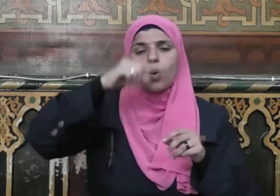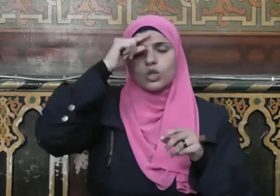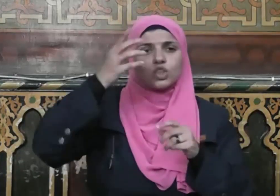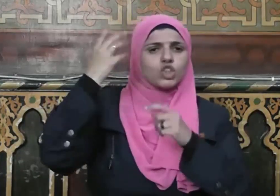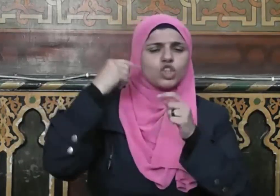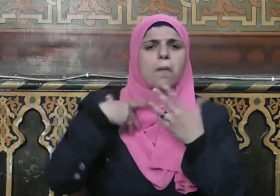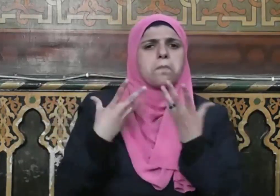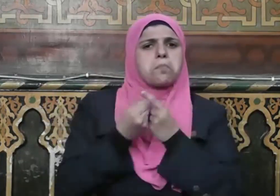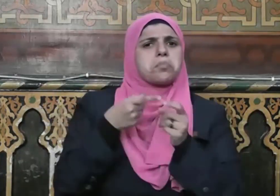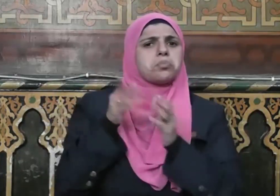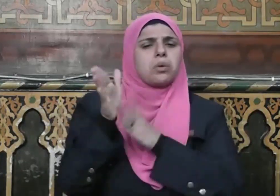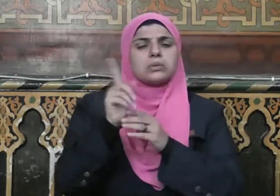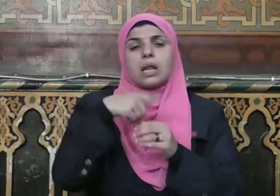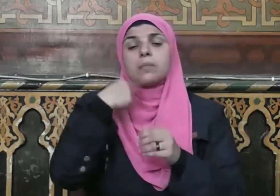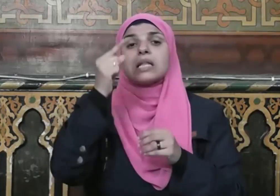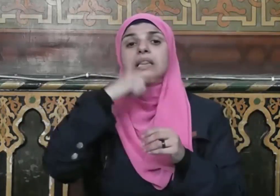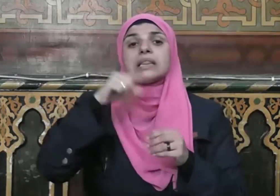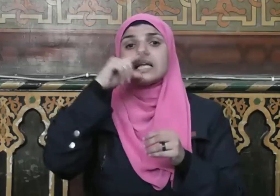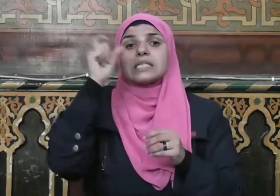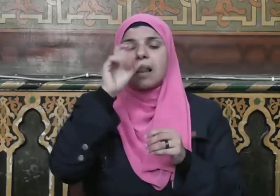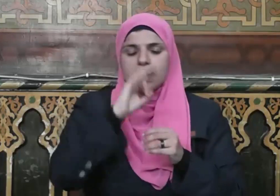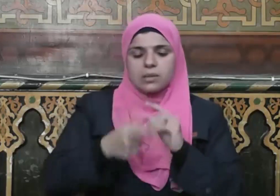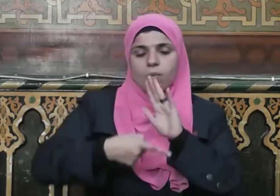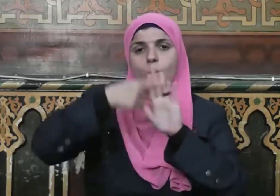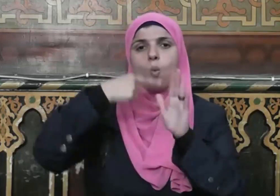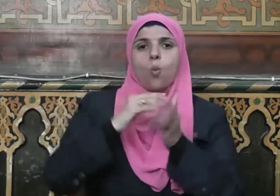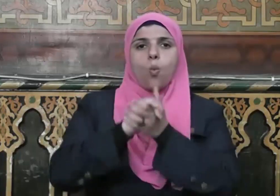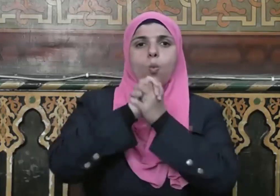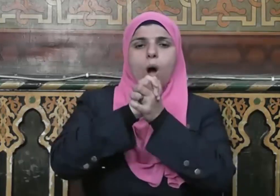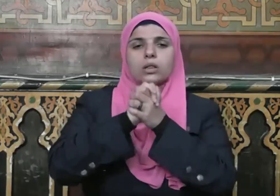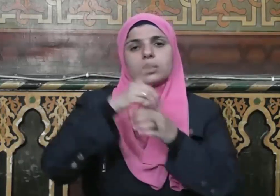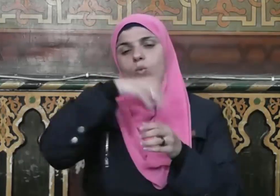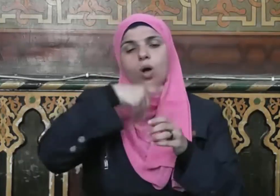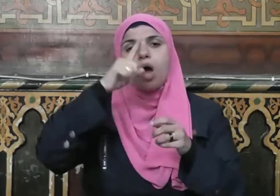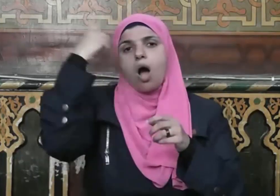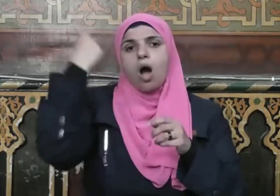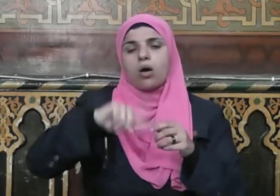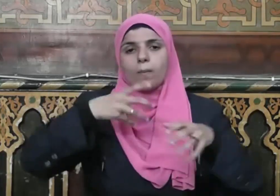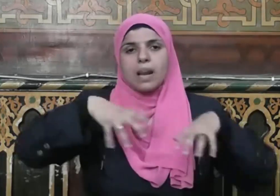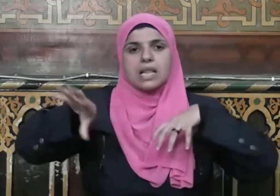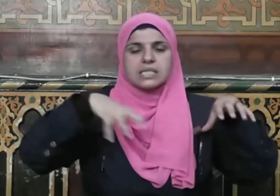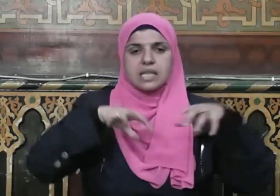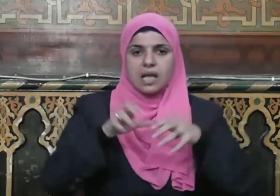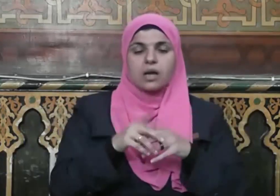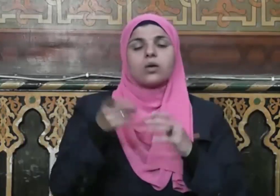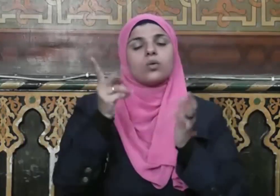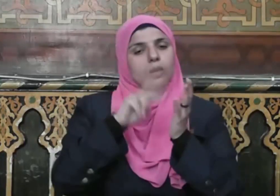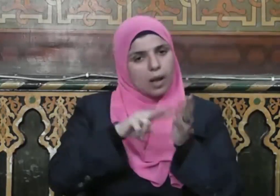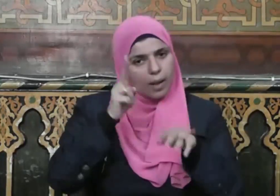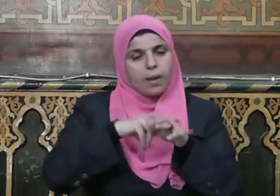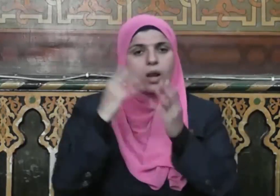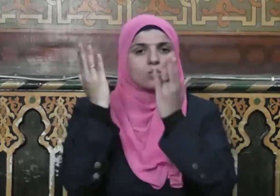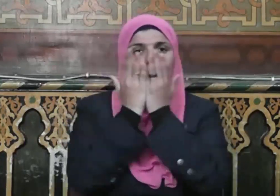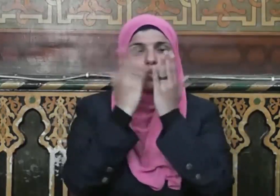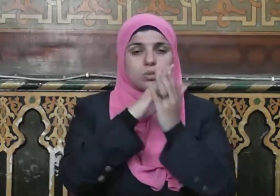شيعا لست منهم في شيء فالإسلام يدعو إلى الوحدة ويحرم النزاع والفرقة ومن الدروس